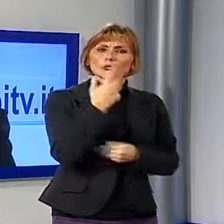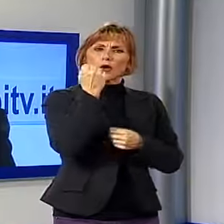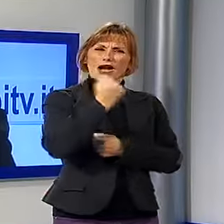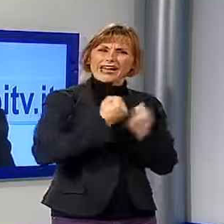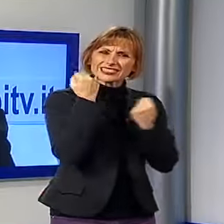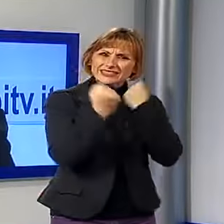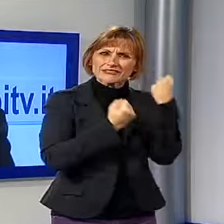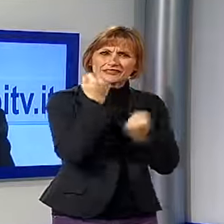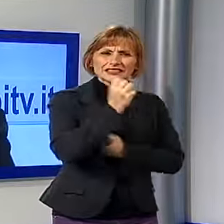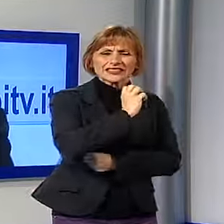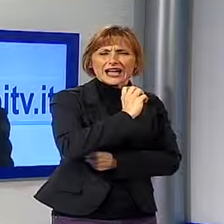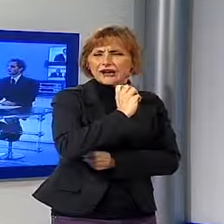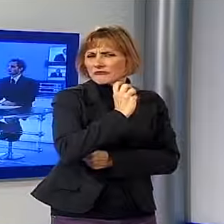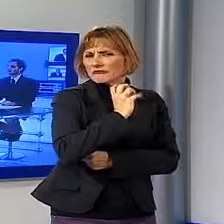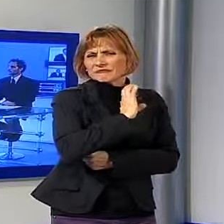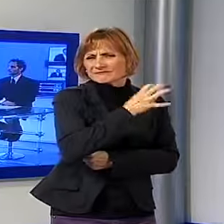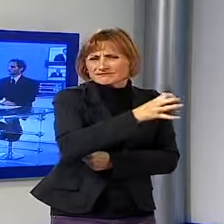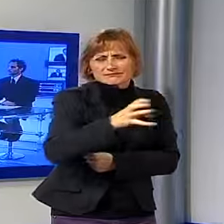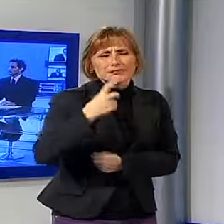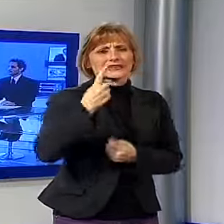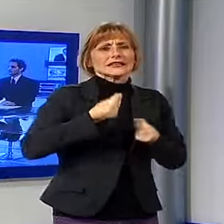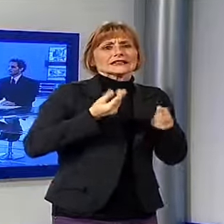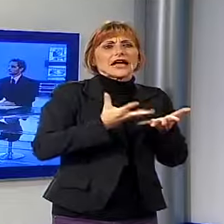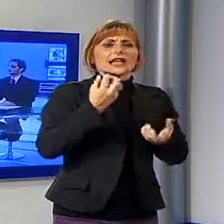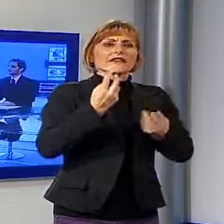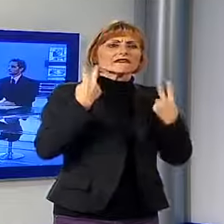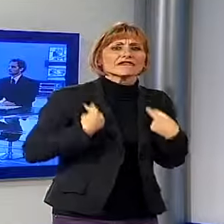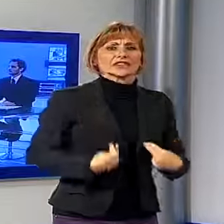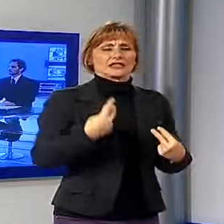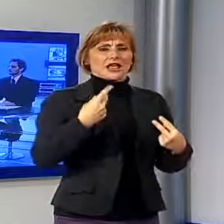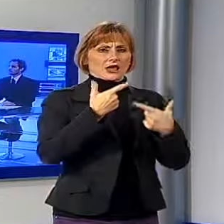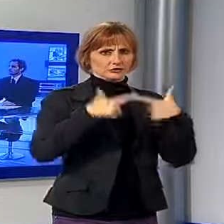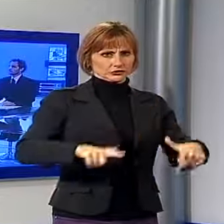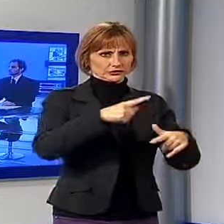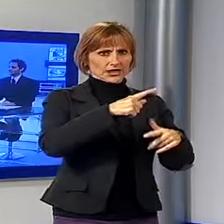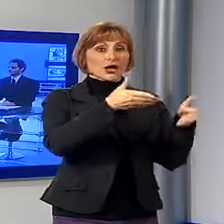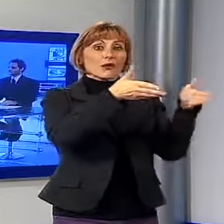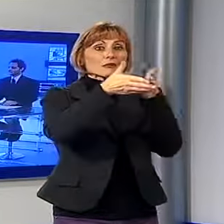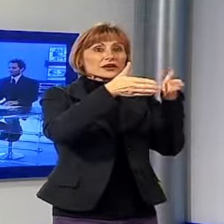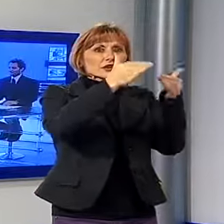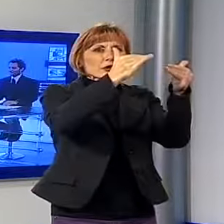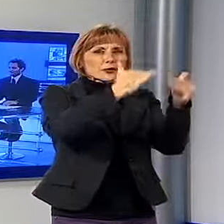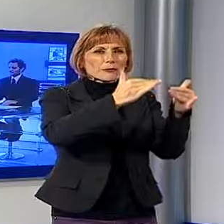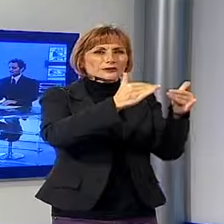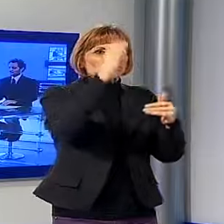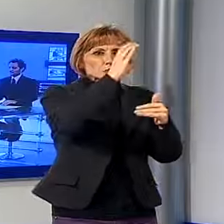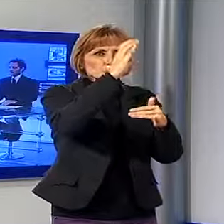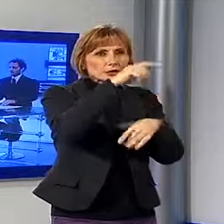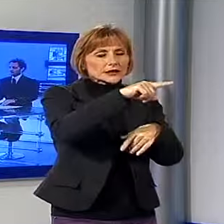proprio per animare la città anche durante questo periodo di bassa affluenza turistica, ma proprio durante